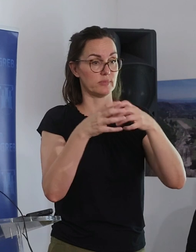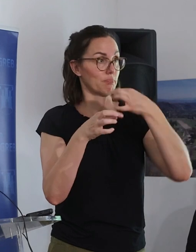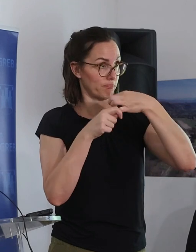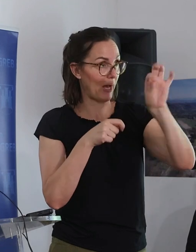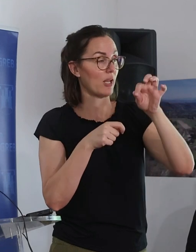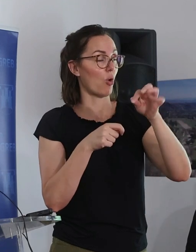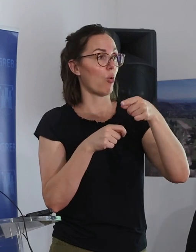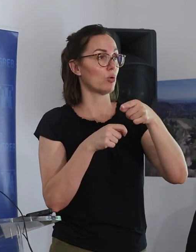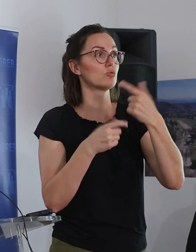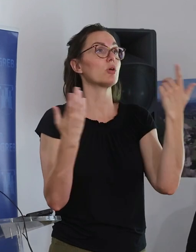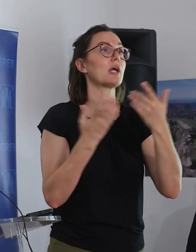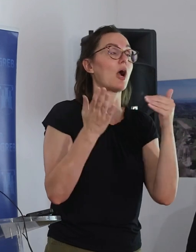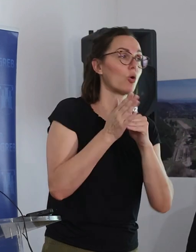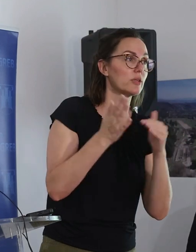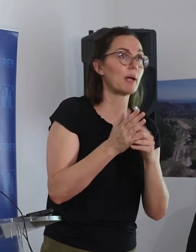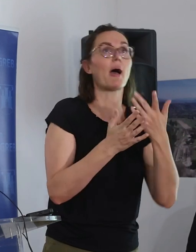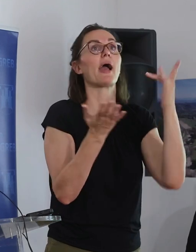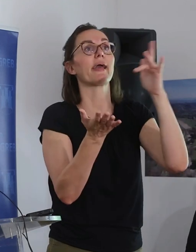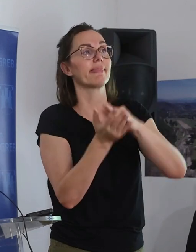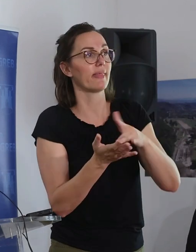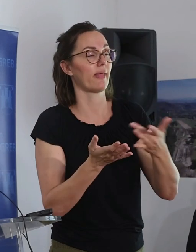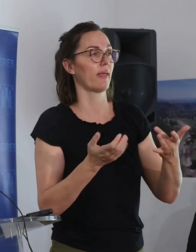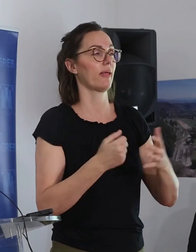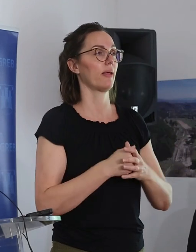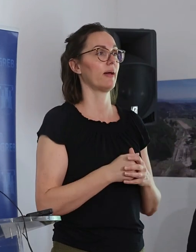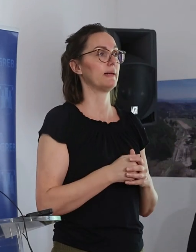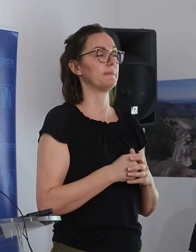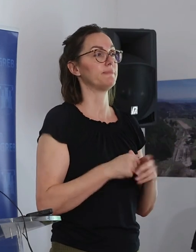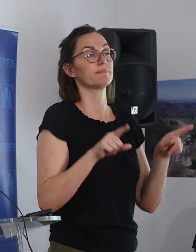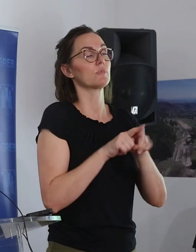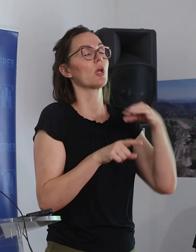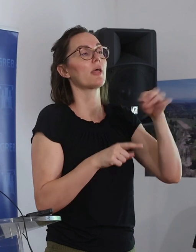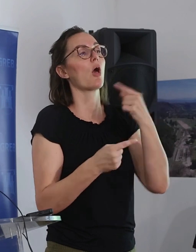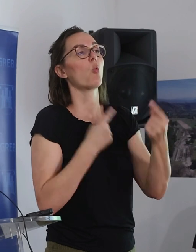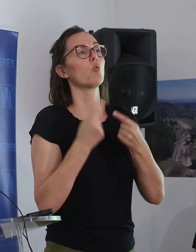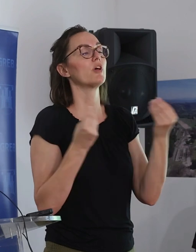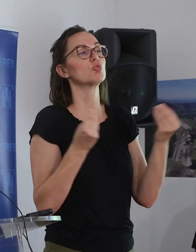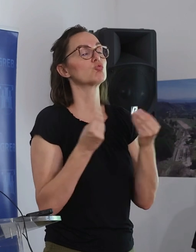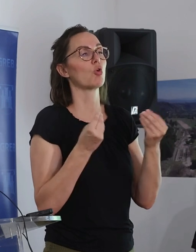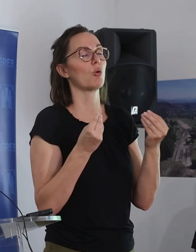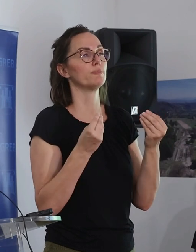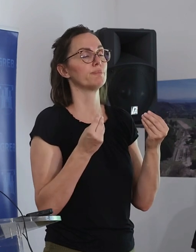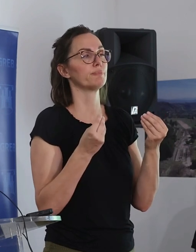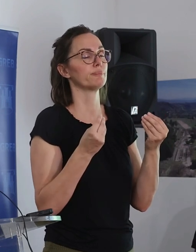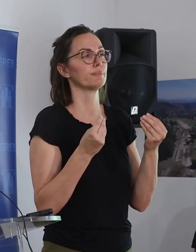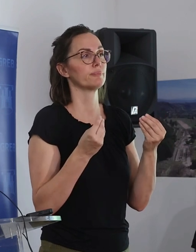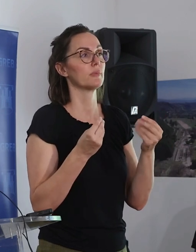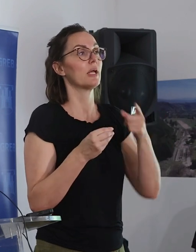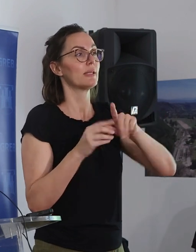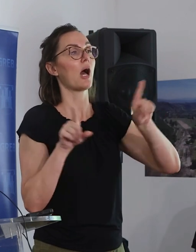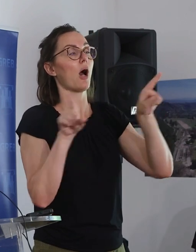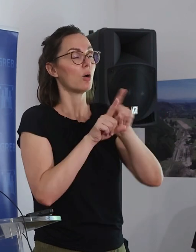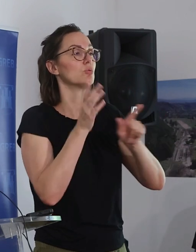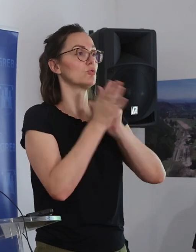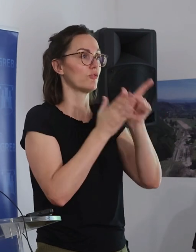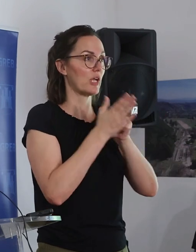obradu i kako bi ono bilo i gdje bi ono bilo. Naravno, jedini uvjet kako bi to uopće moglo biti teoretski je da se u isto